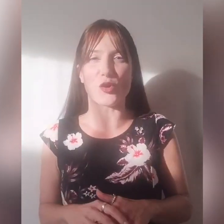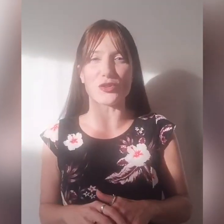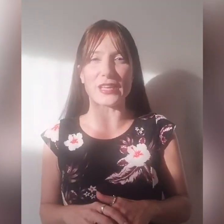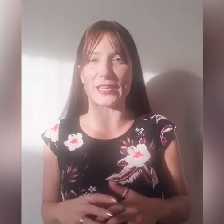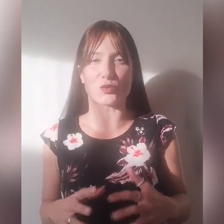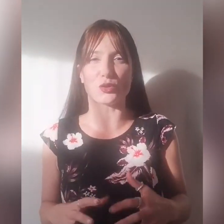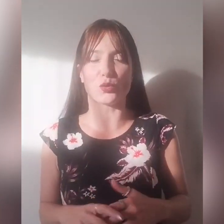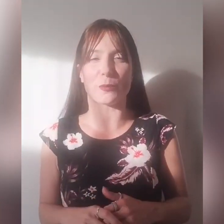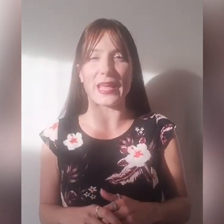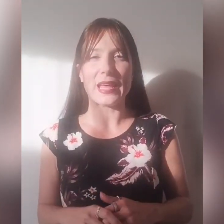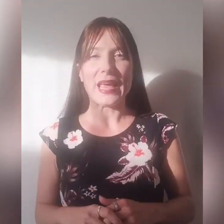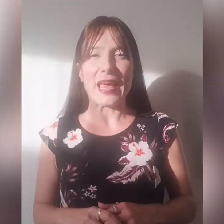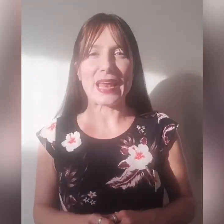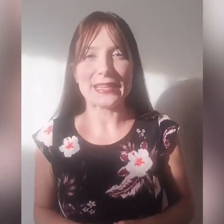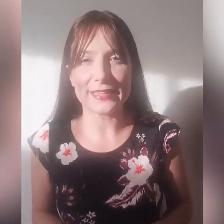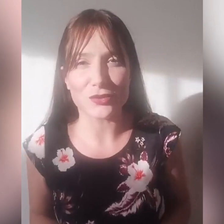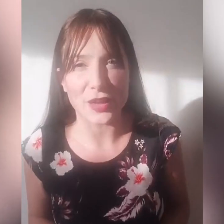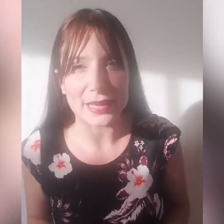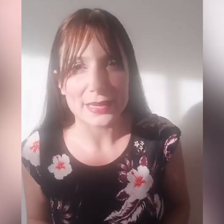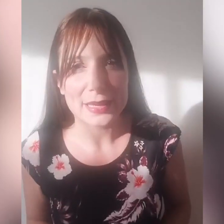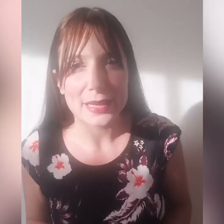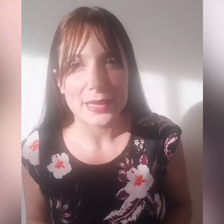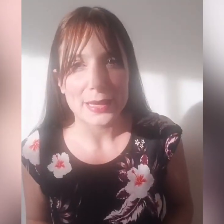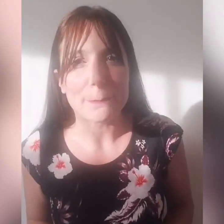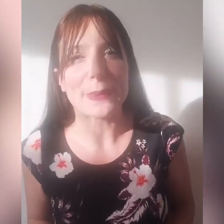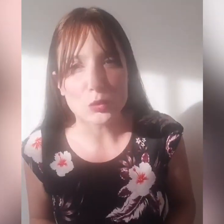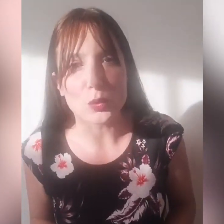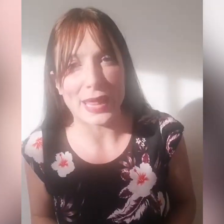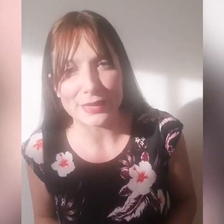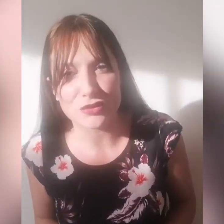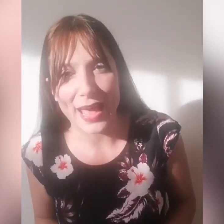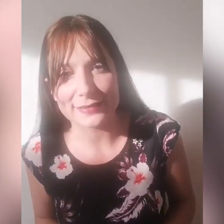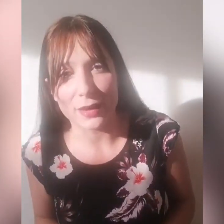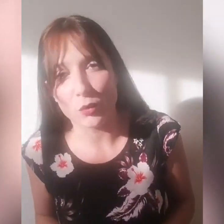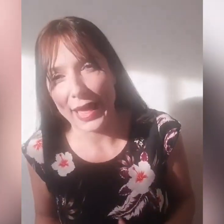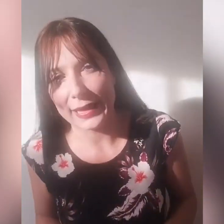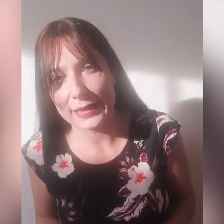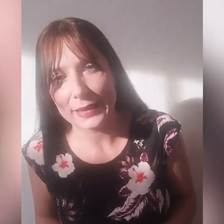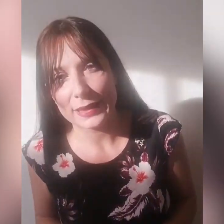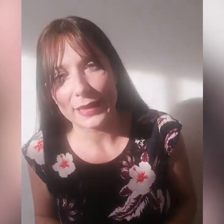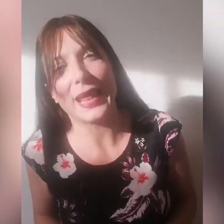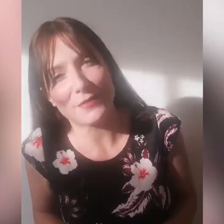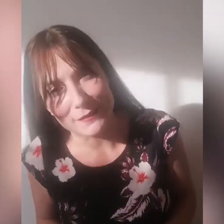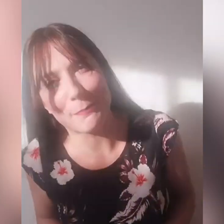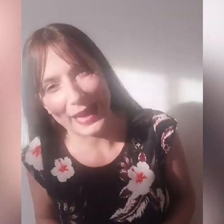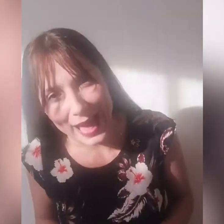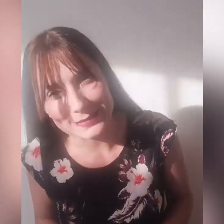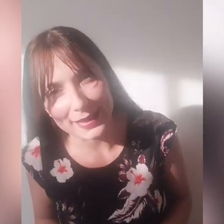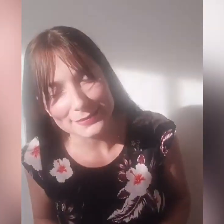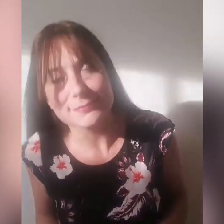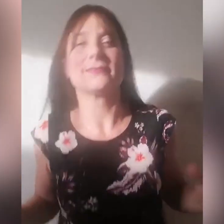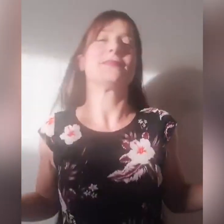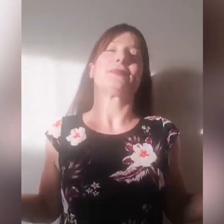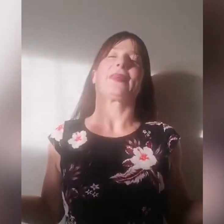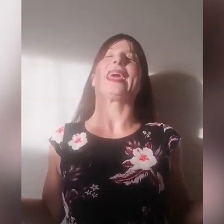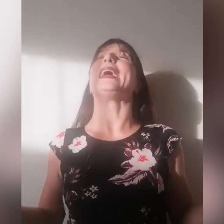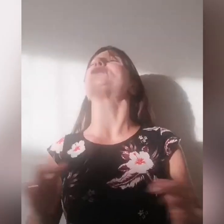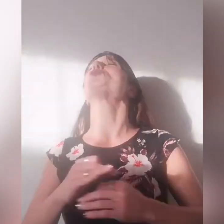sogni e le sue turbe e lei gli dice ma tu l'aranciata o lei, l'avevi pagata, e su